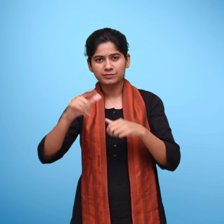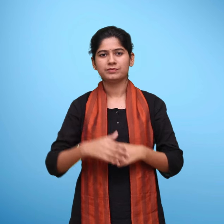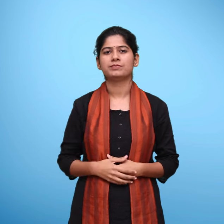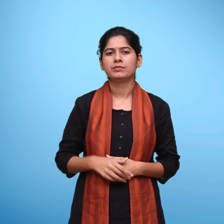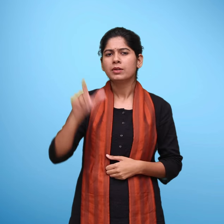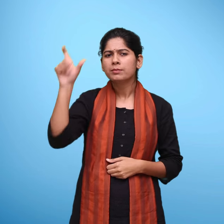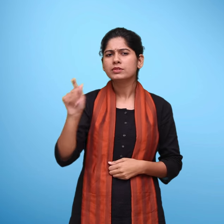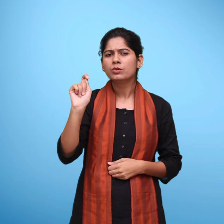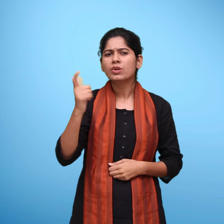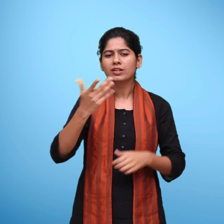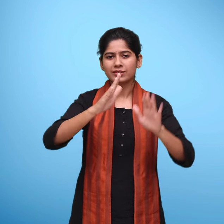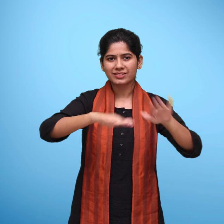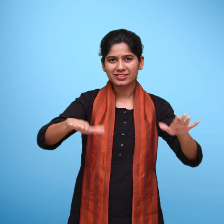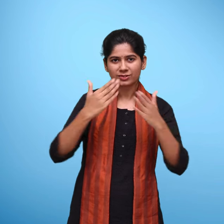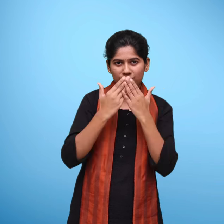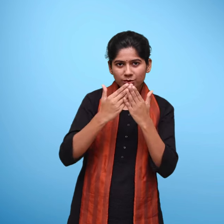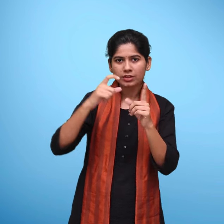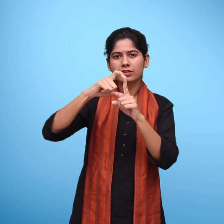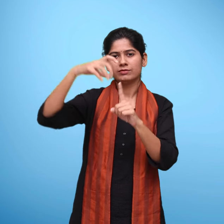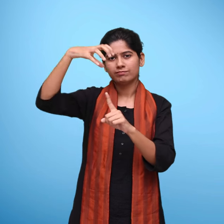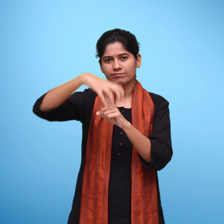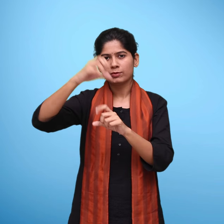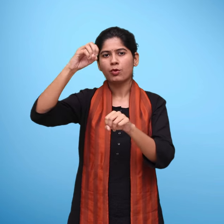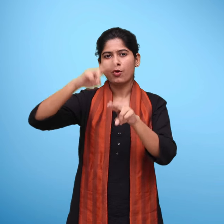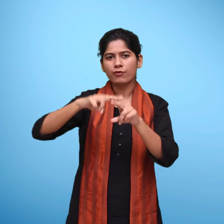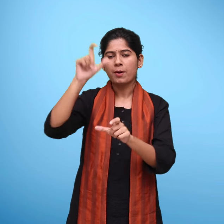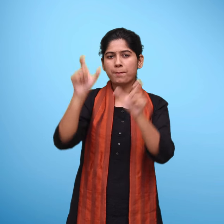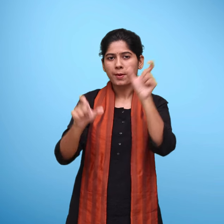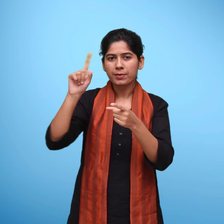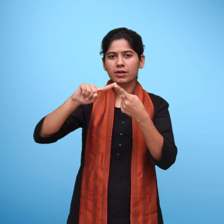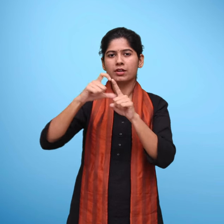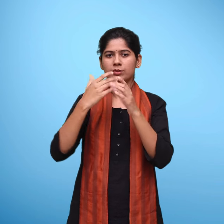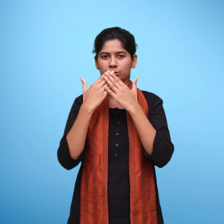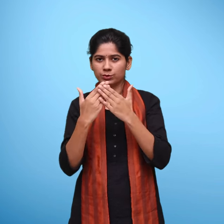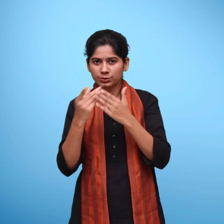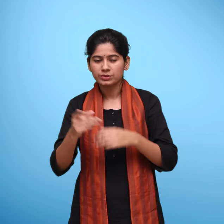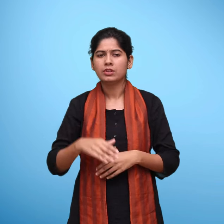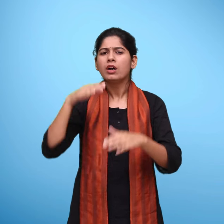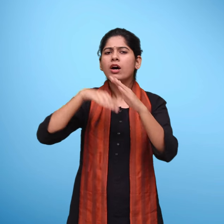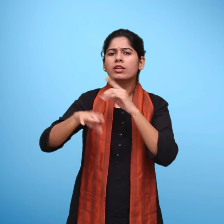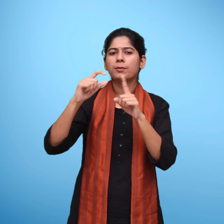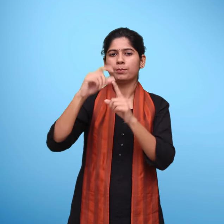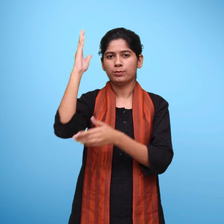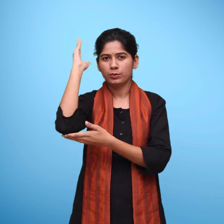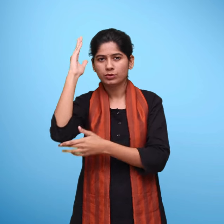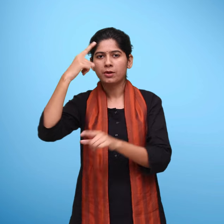आचार एवं अध्यक्ष, प्रारंभिक शिक्षा विभाग राश्रिय शैक्षिक